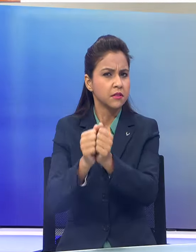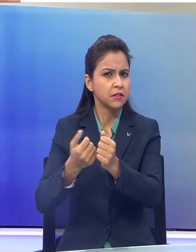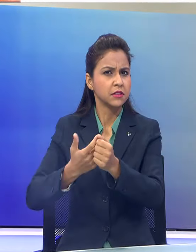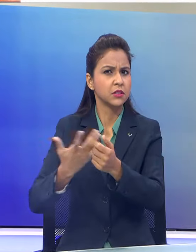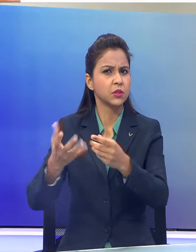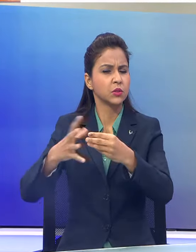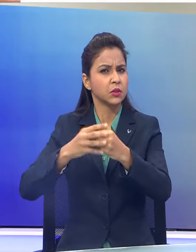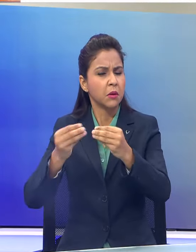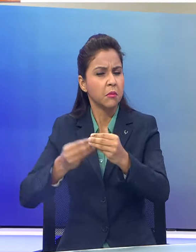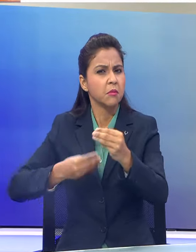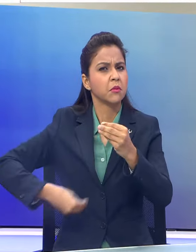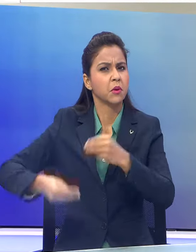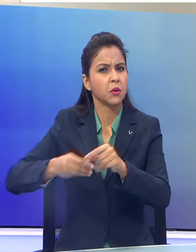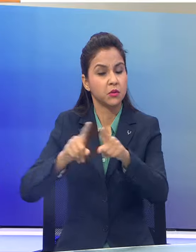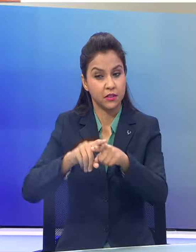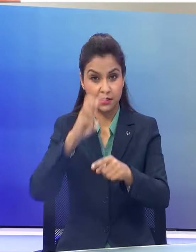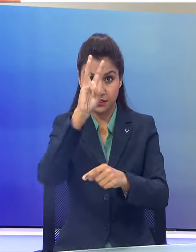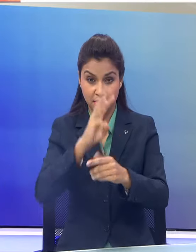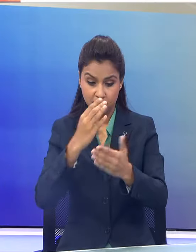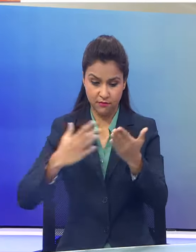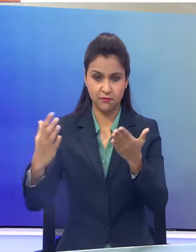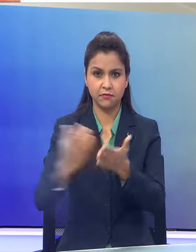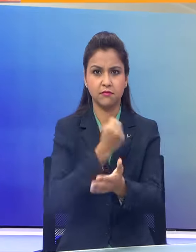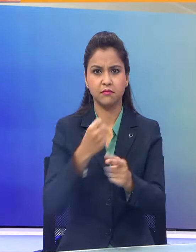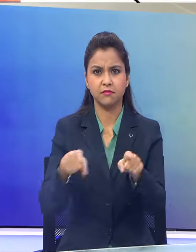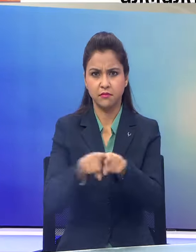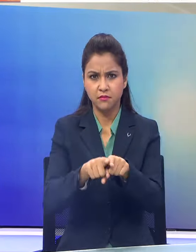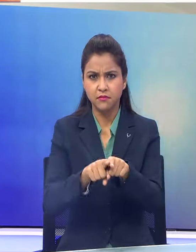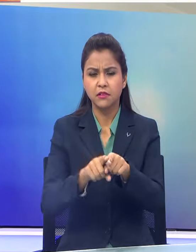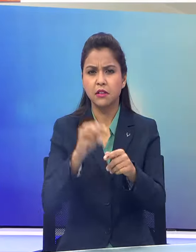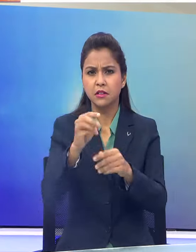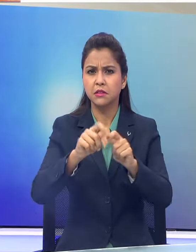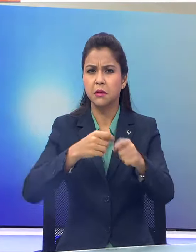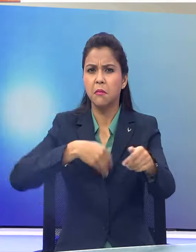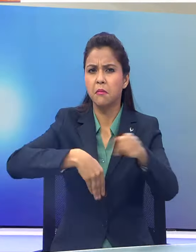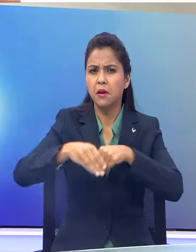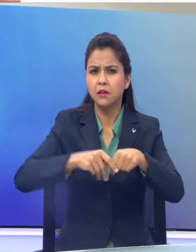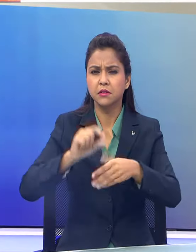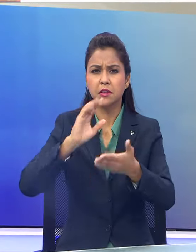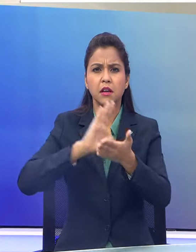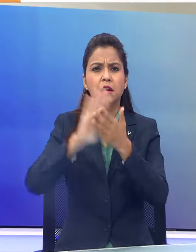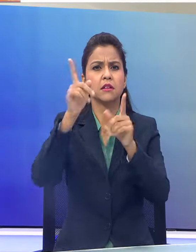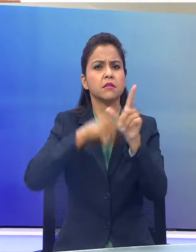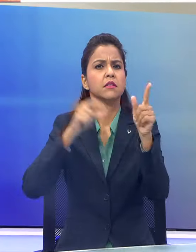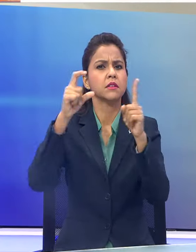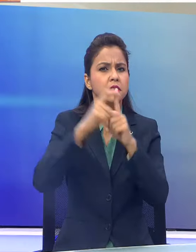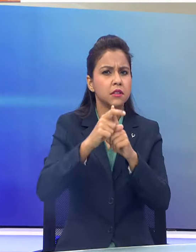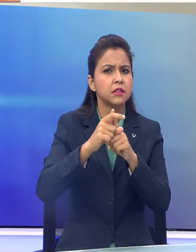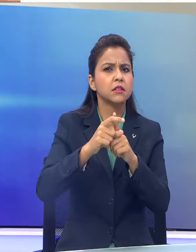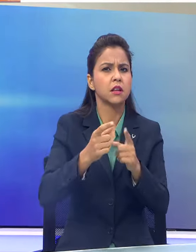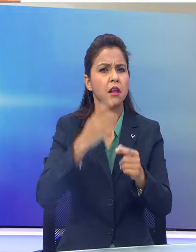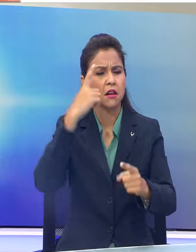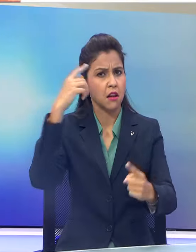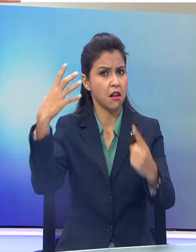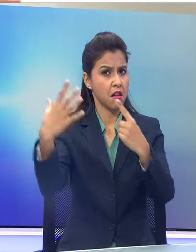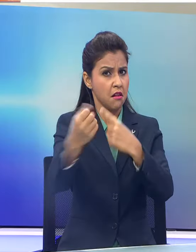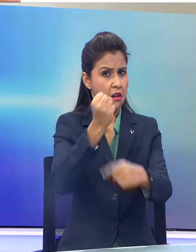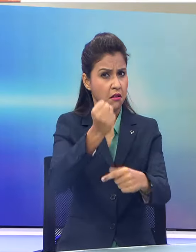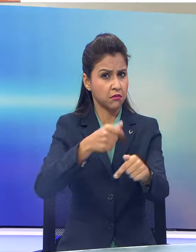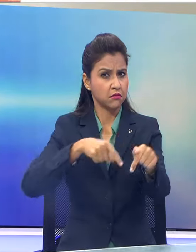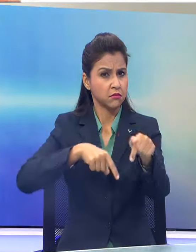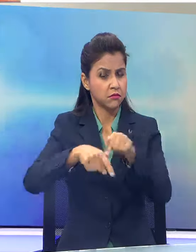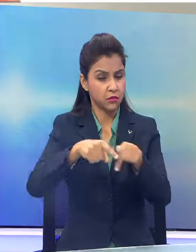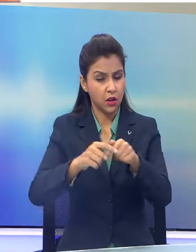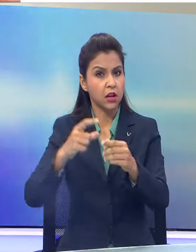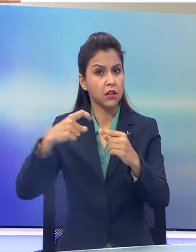राइडर्स तीसरी बार किताब हासिल करने में एक कामयाब हुई इस माच में सन्राइजर्स हैदराबाद द्वारा किये गए लक्षे का पीछा करने